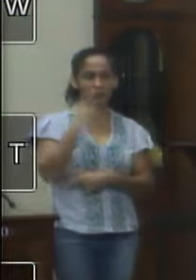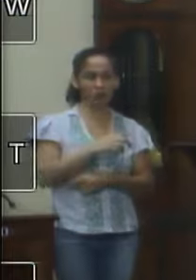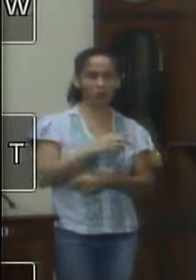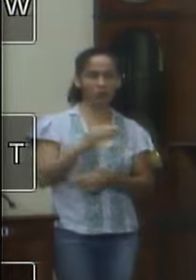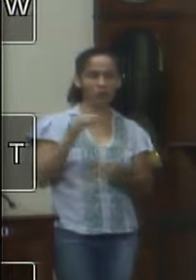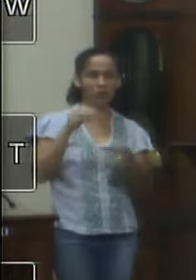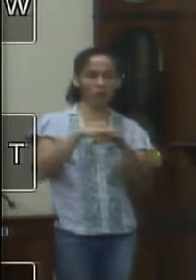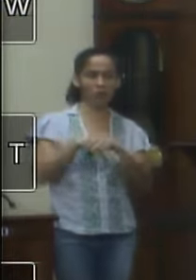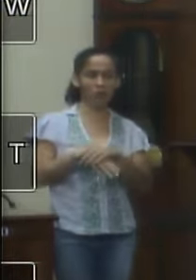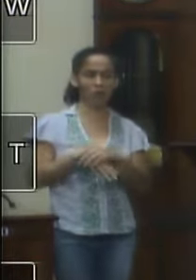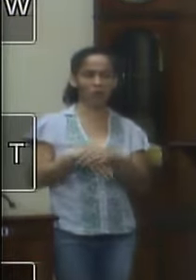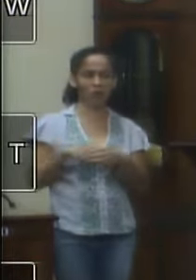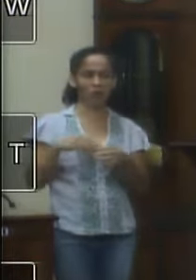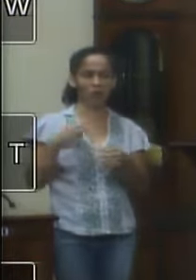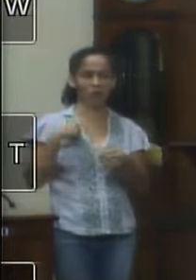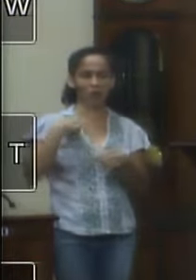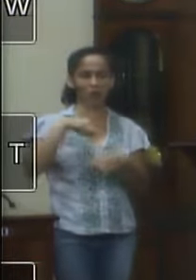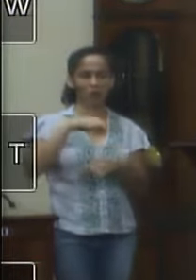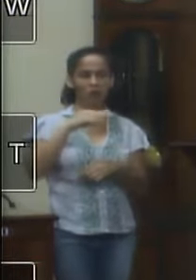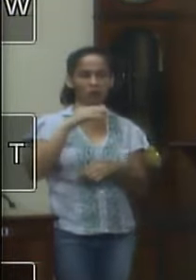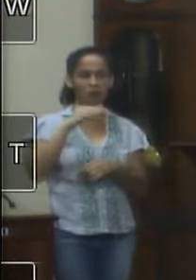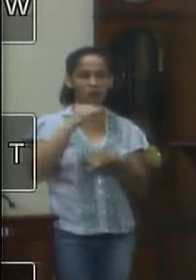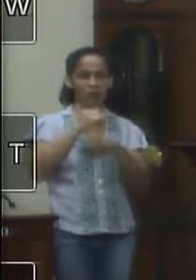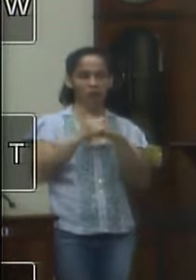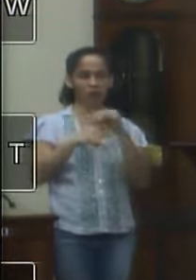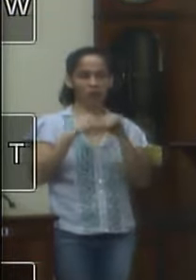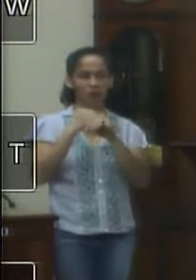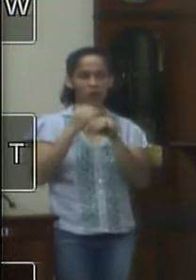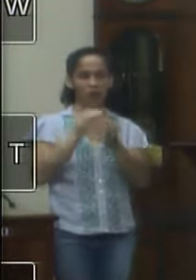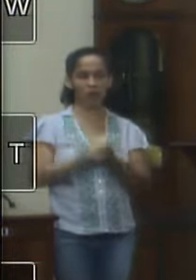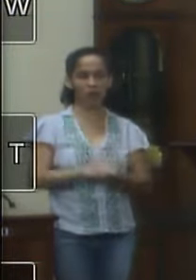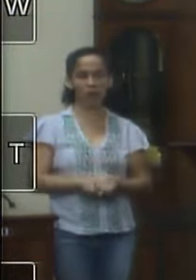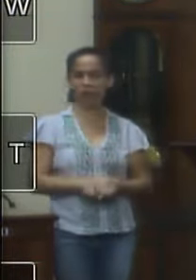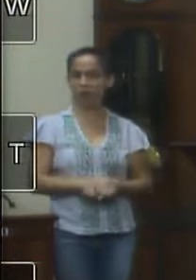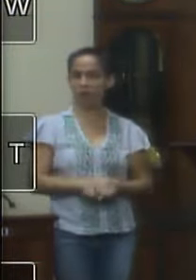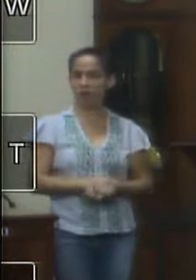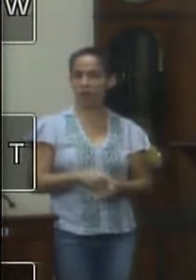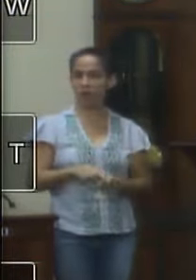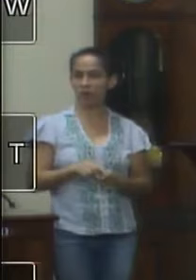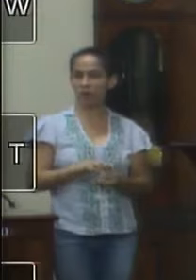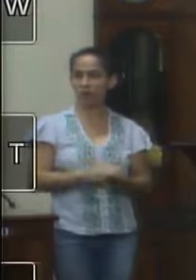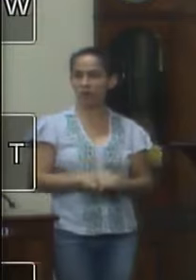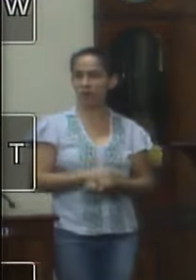consultar o site da transparência eu não sei o que eu estou fazendo aqui Rafael